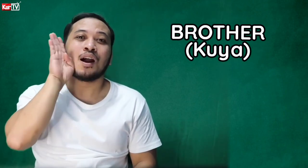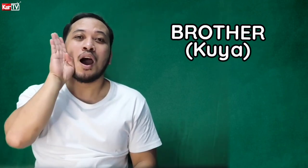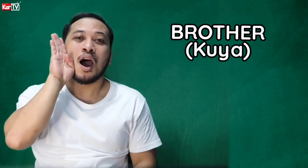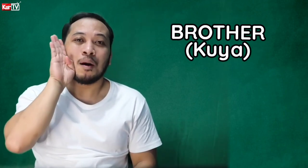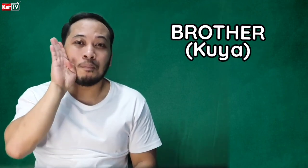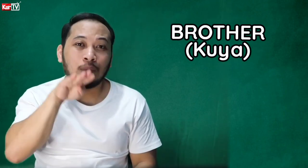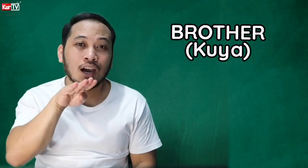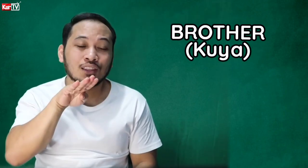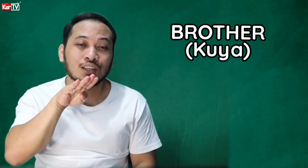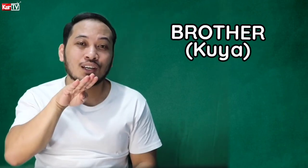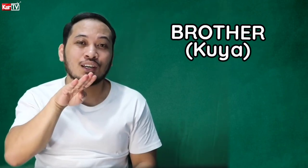Brother.